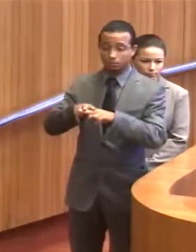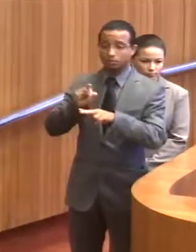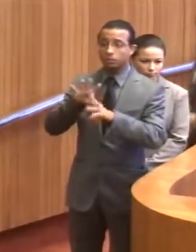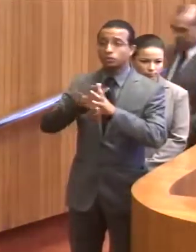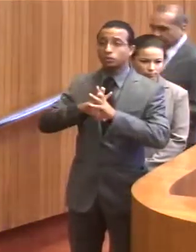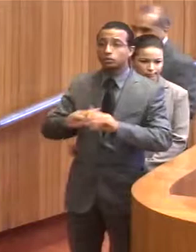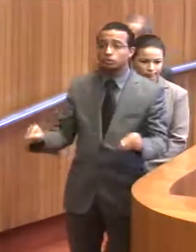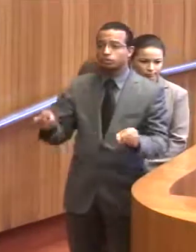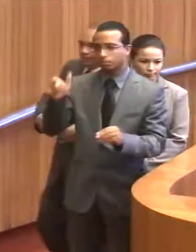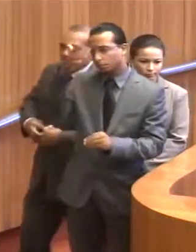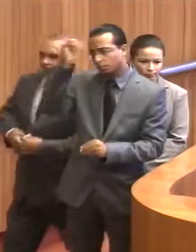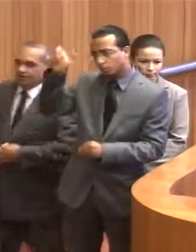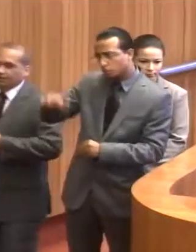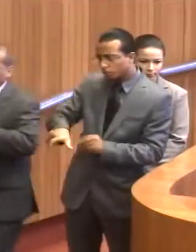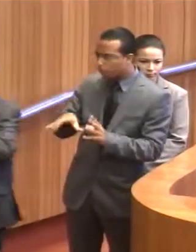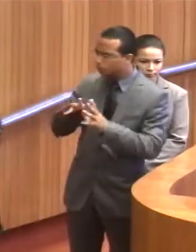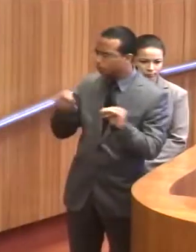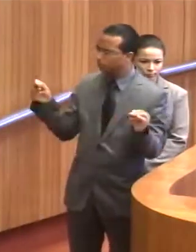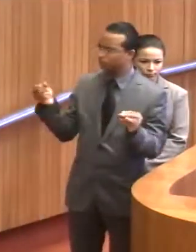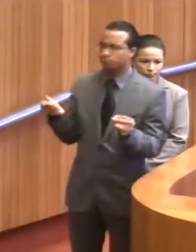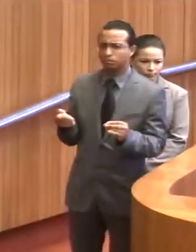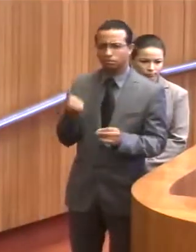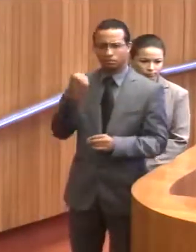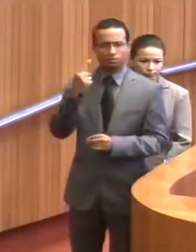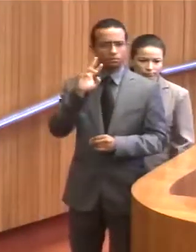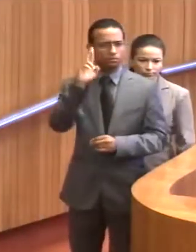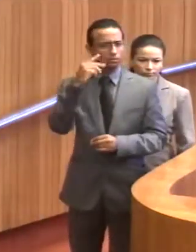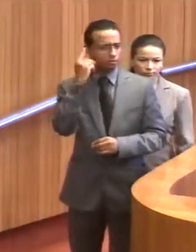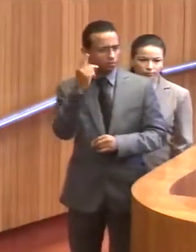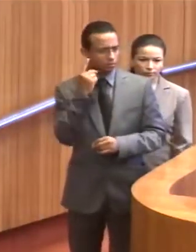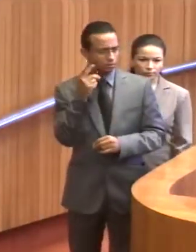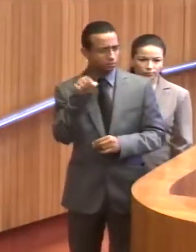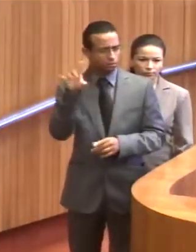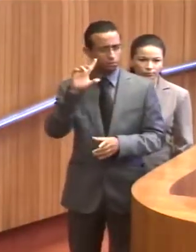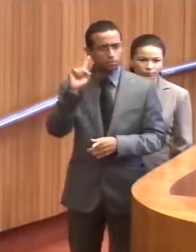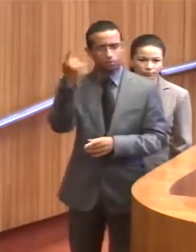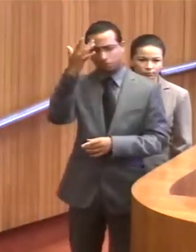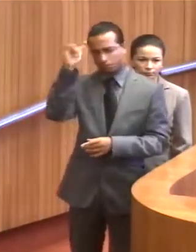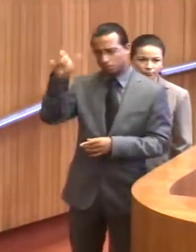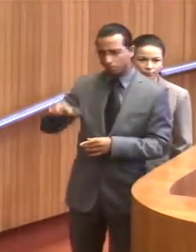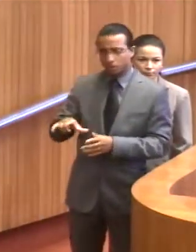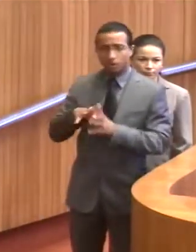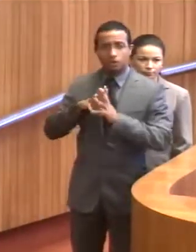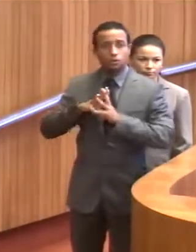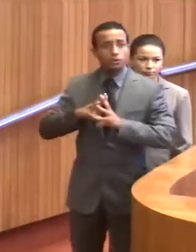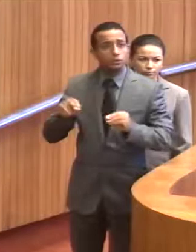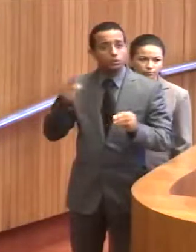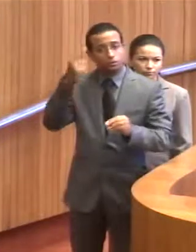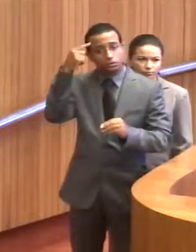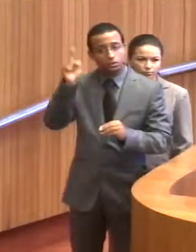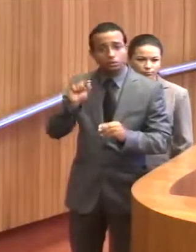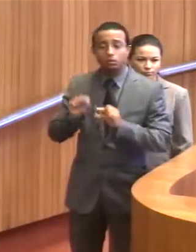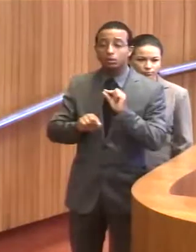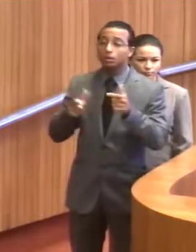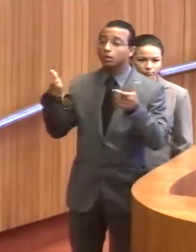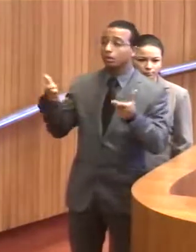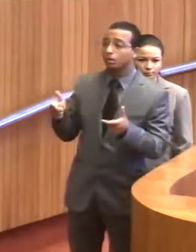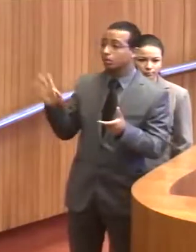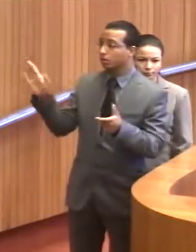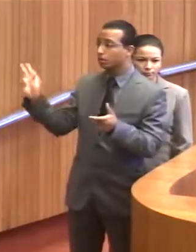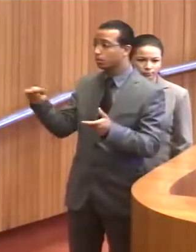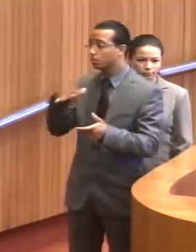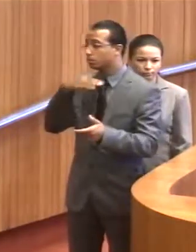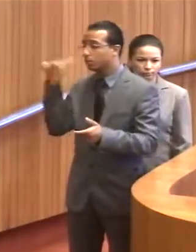de presos. Nós tivemos, deputado Marcelo Tavares, um interno do sistema prisional que está desaparecido, não se sabe se ele está